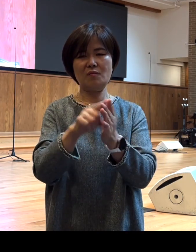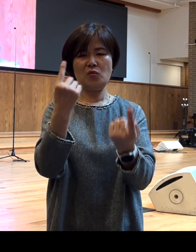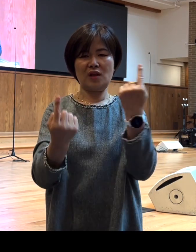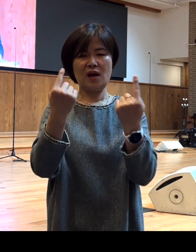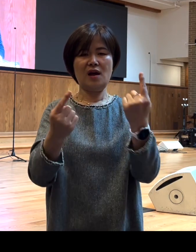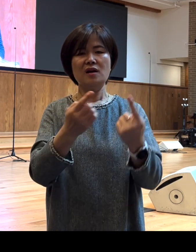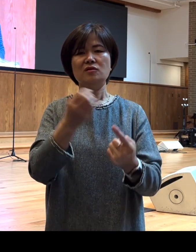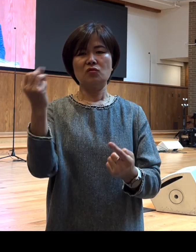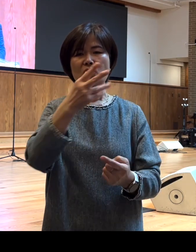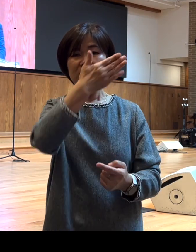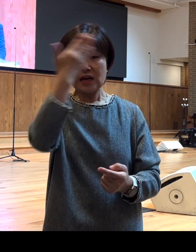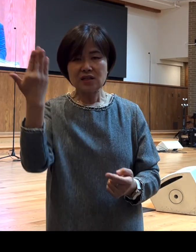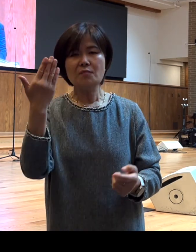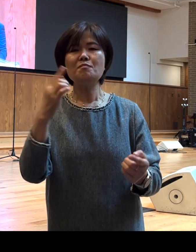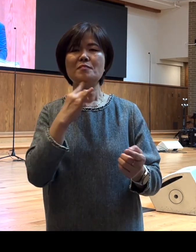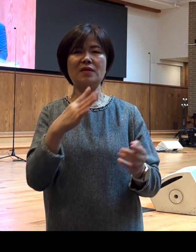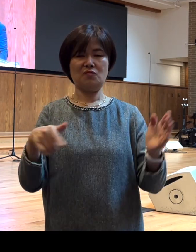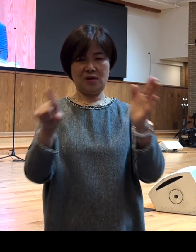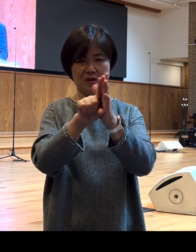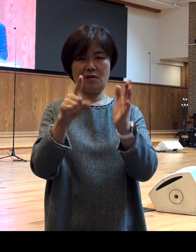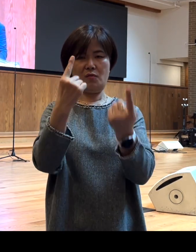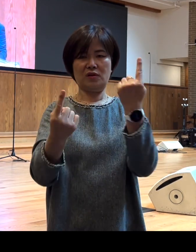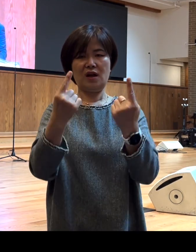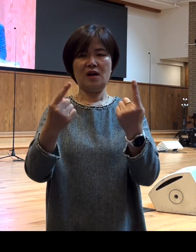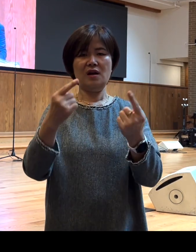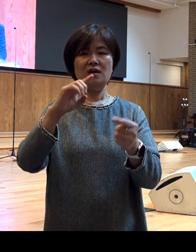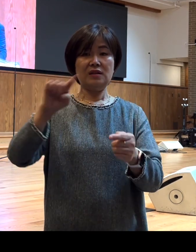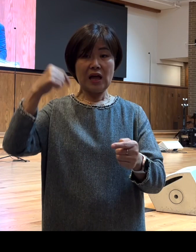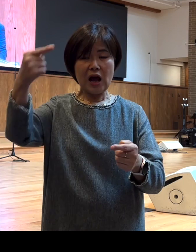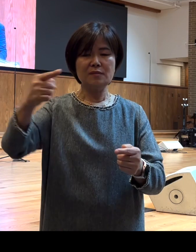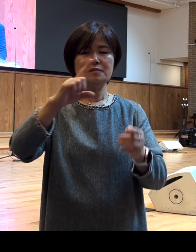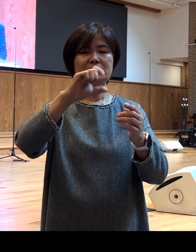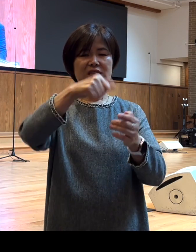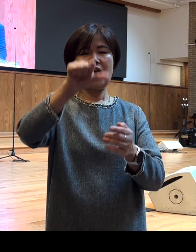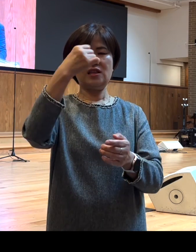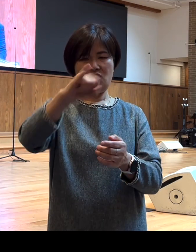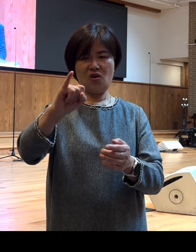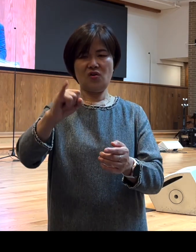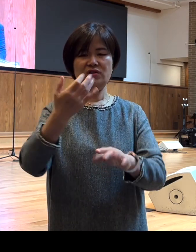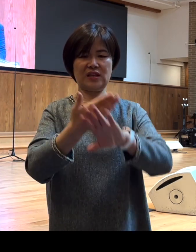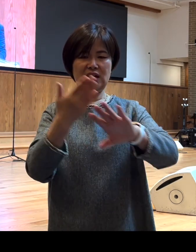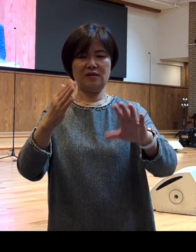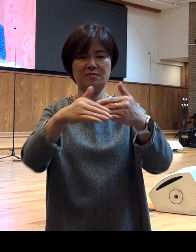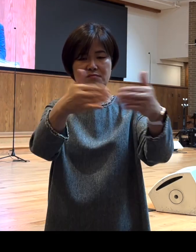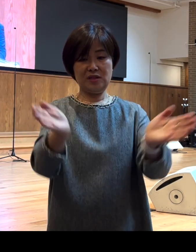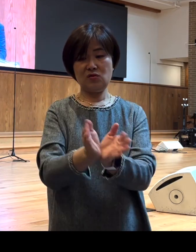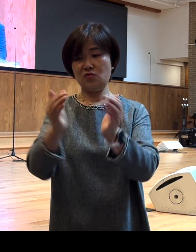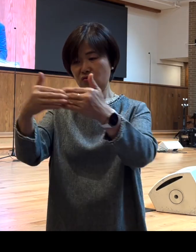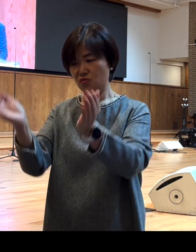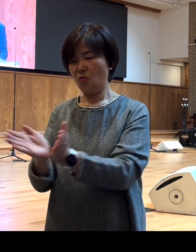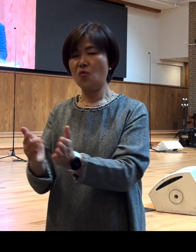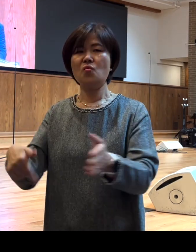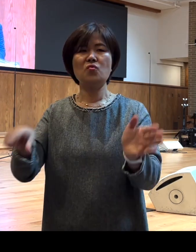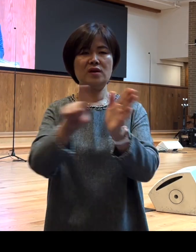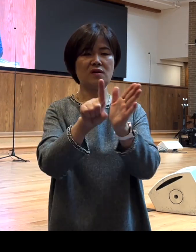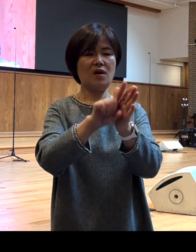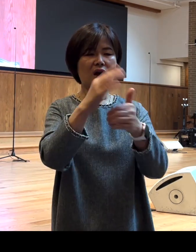위한 것이 아니라 우리의 자녀들 다음 세대와 다른 민족들을 위해서 하나님이 예비하시고 하나님이